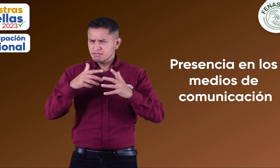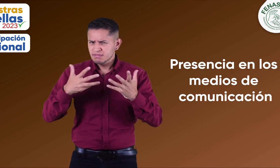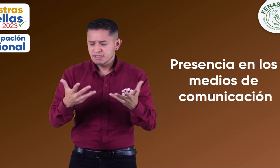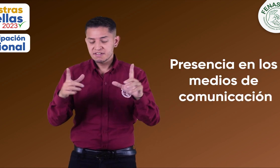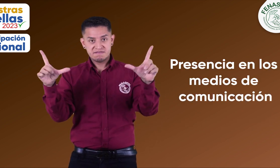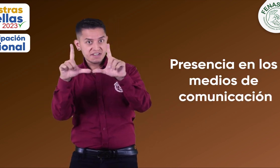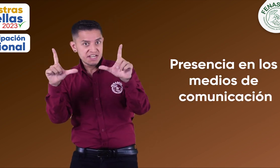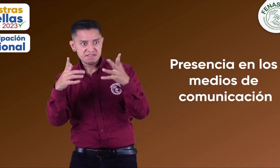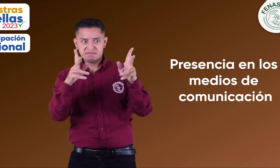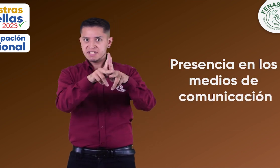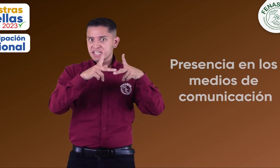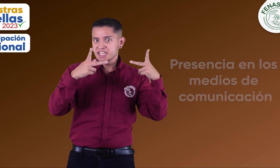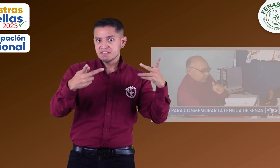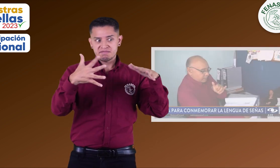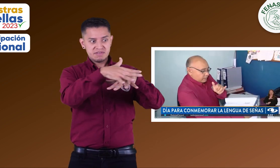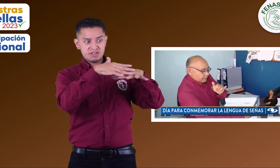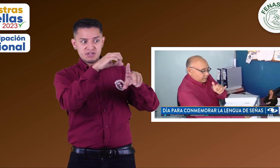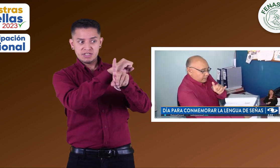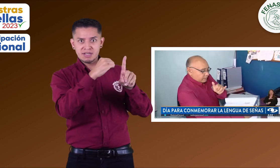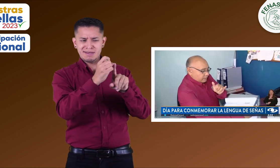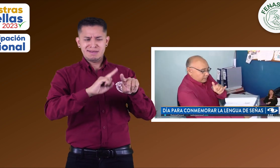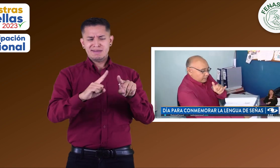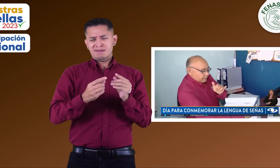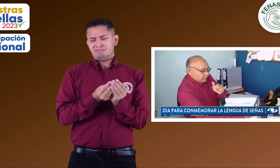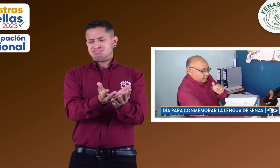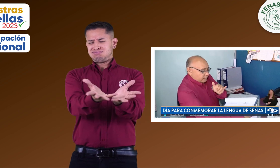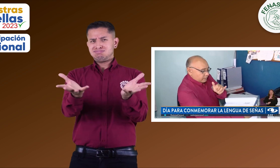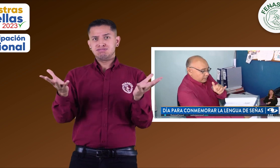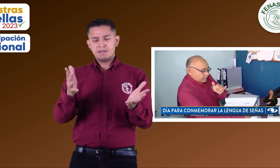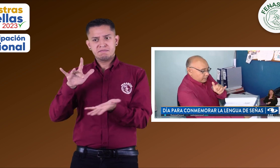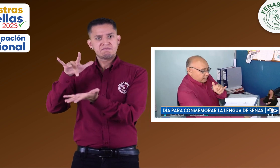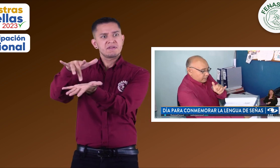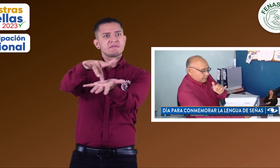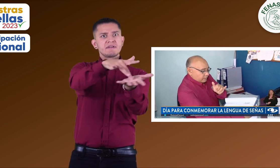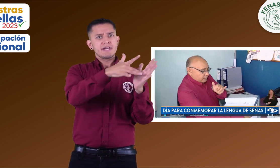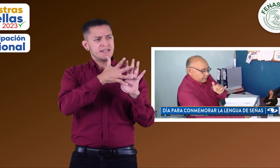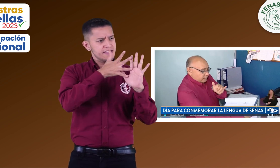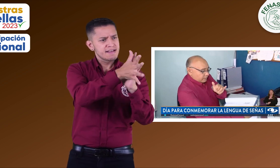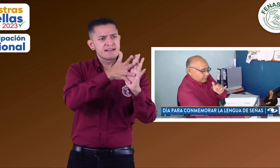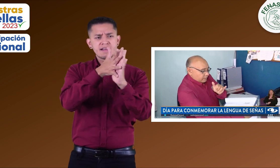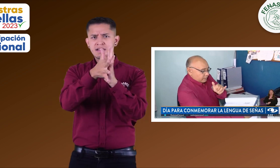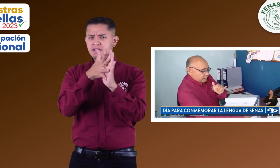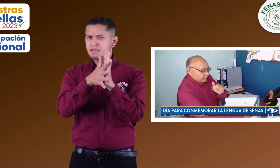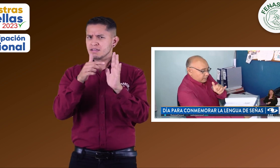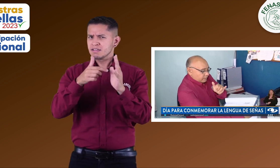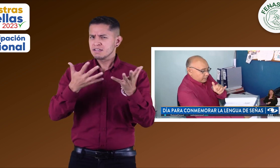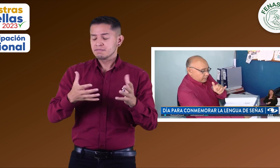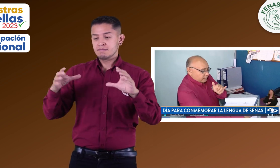comunicación diversos, resaltando la lengua de señas colombiana como la lengua propia de la comunidad